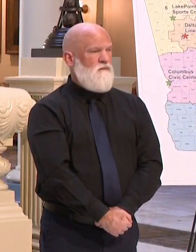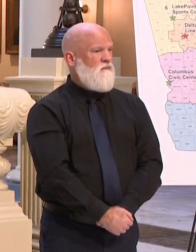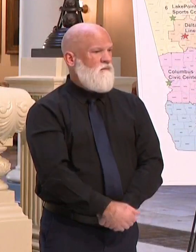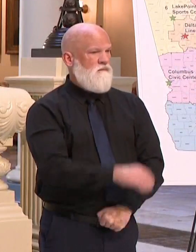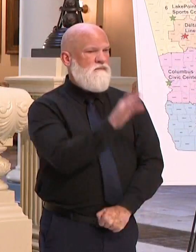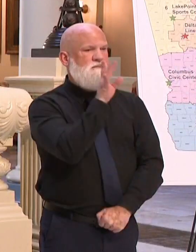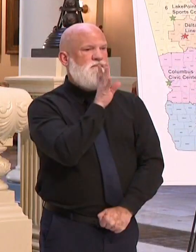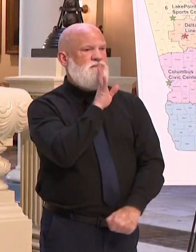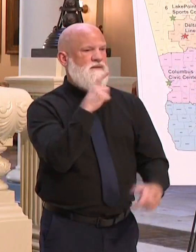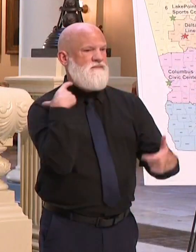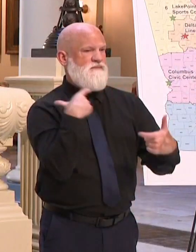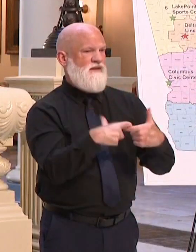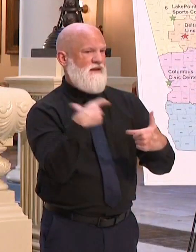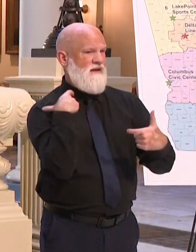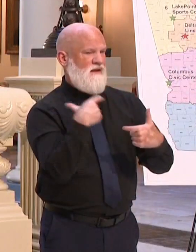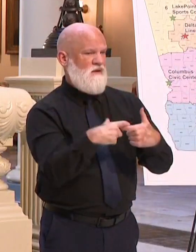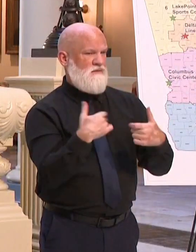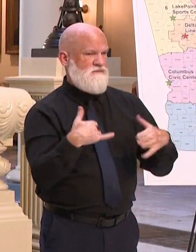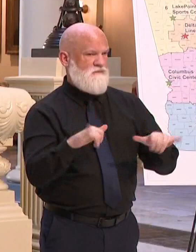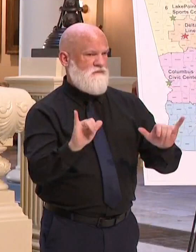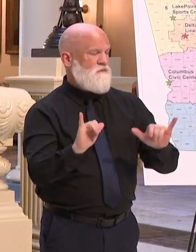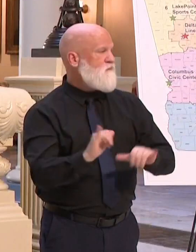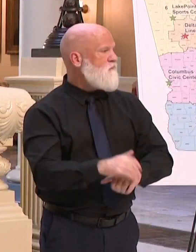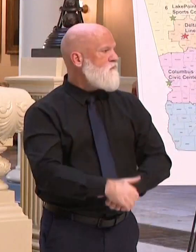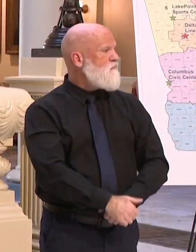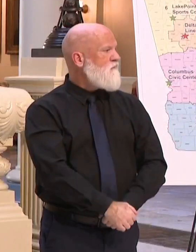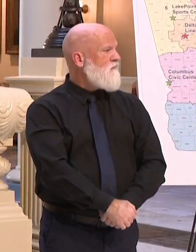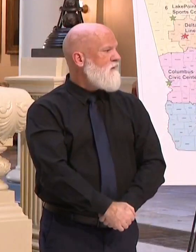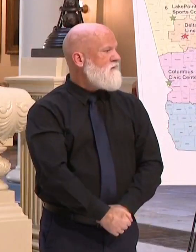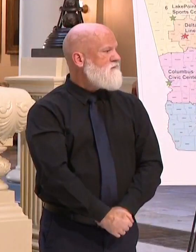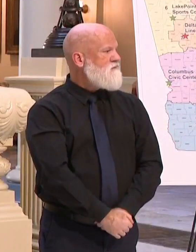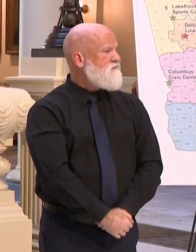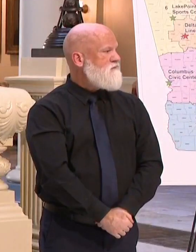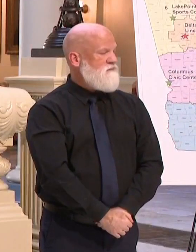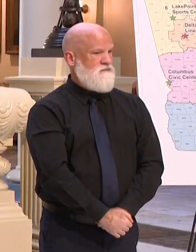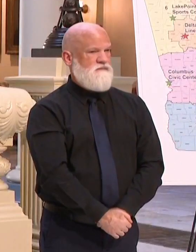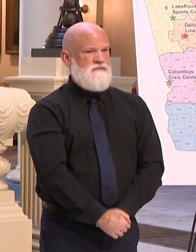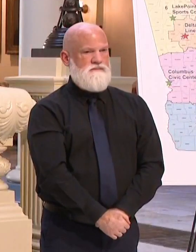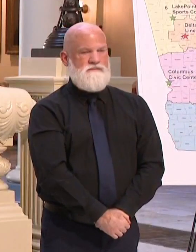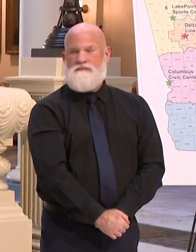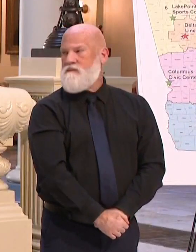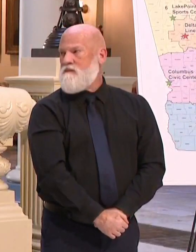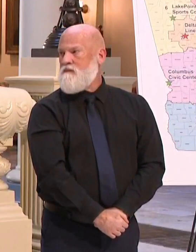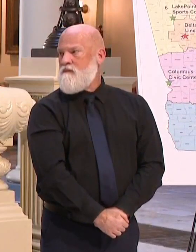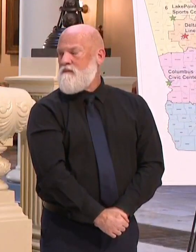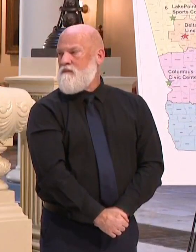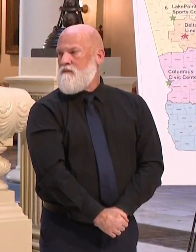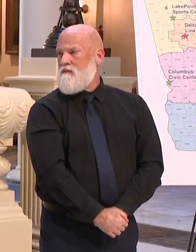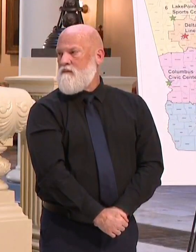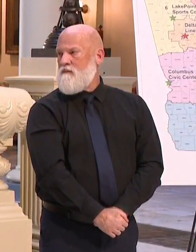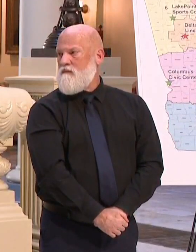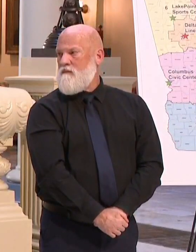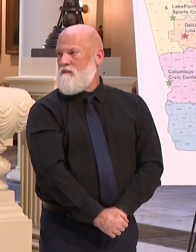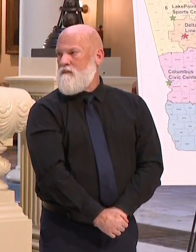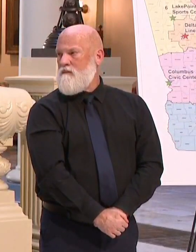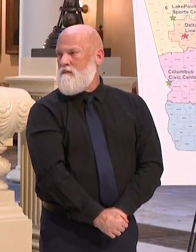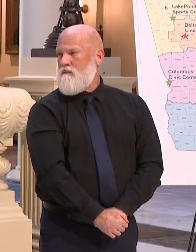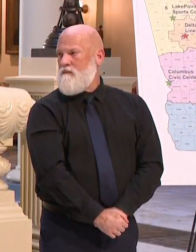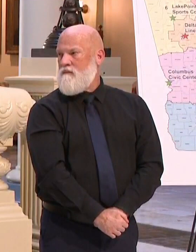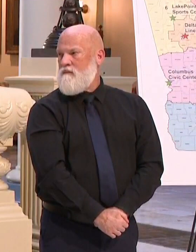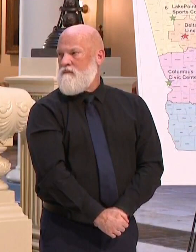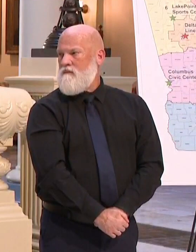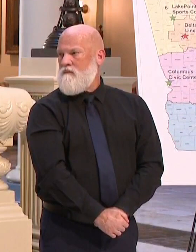en caso de que haya un problema, podemos ponernos en contacto con la persona para que regrese a tomarse